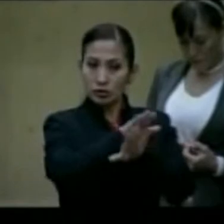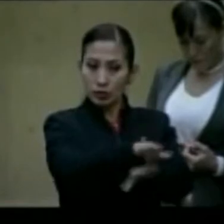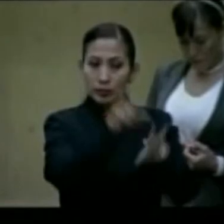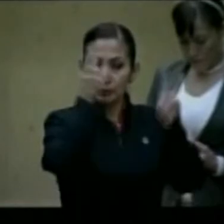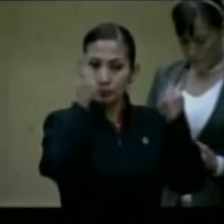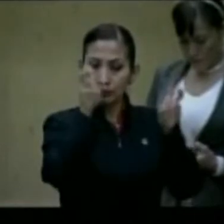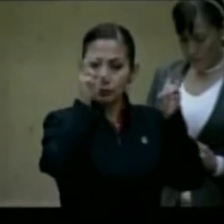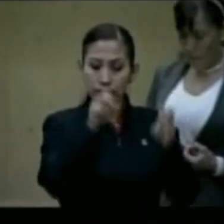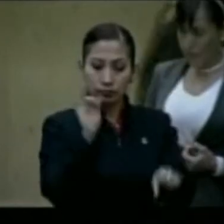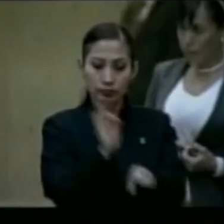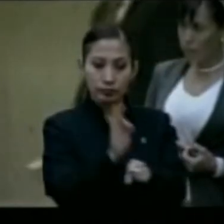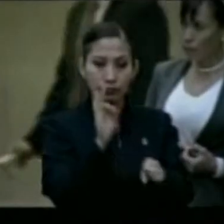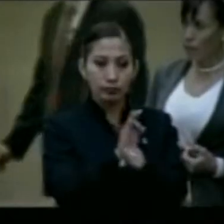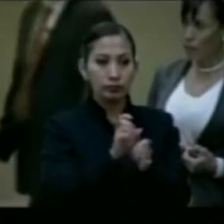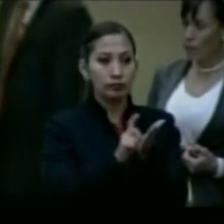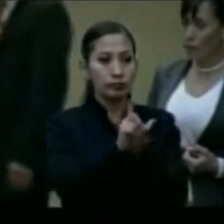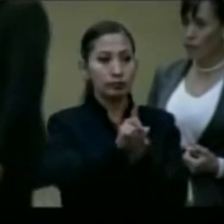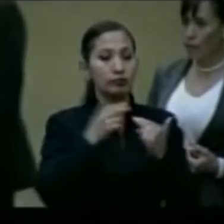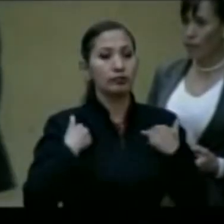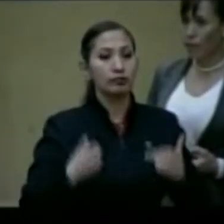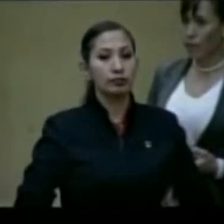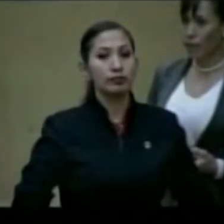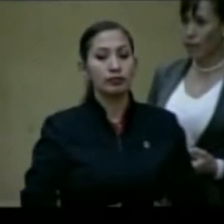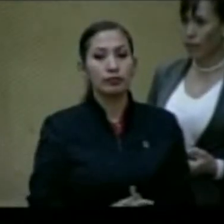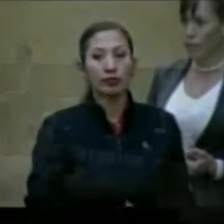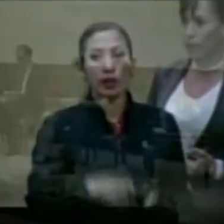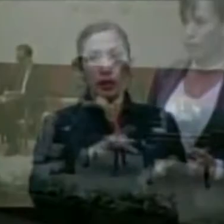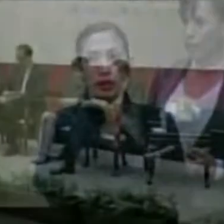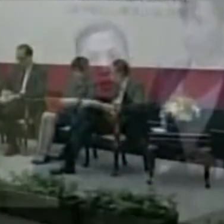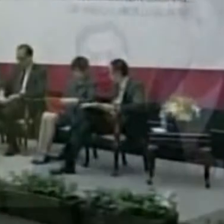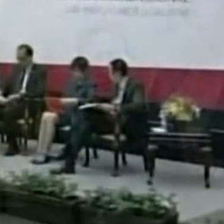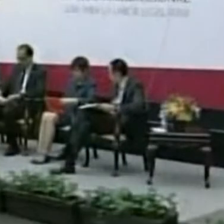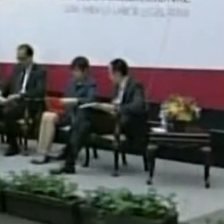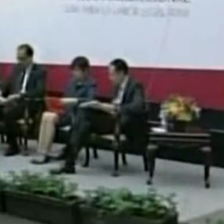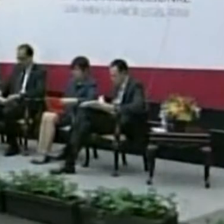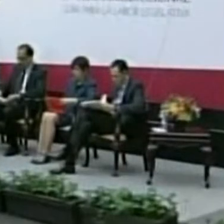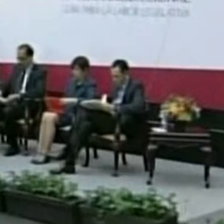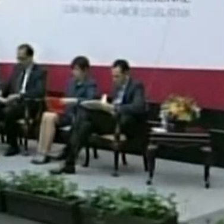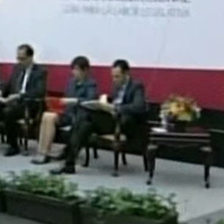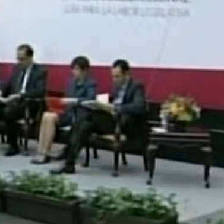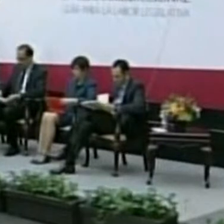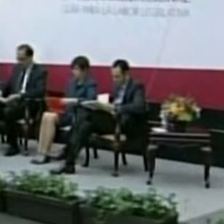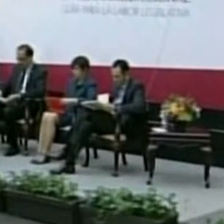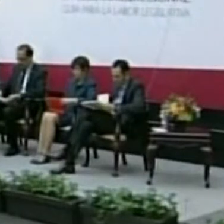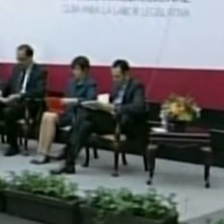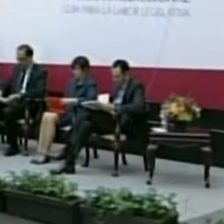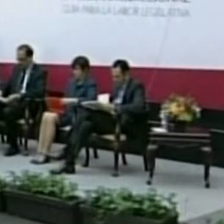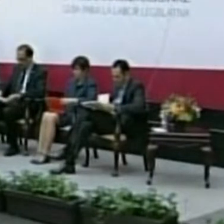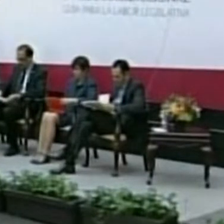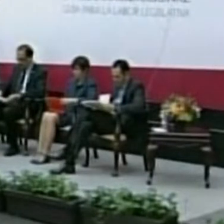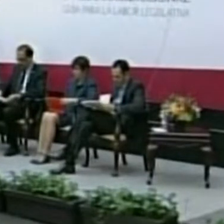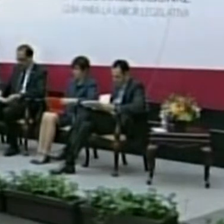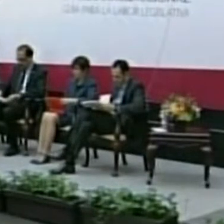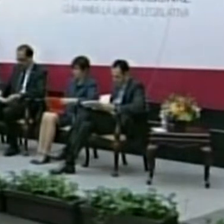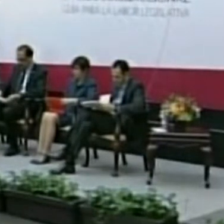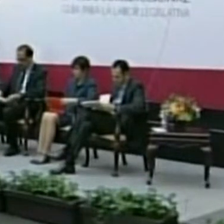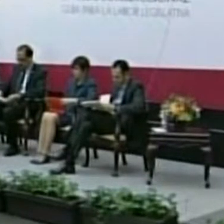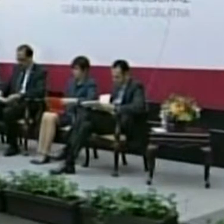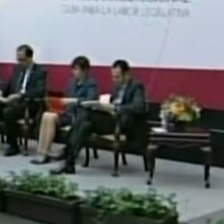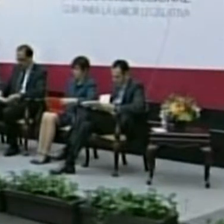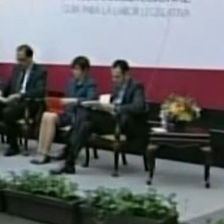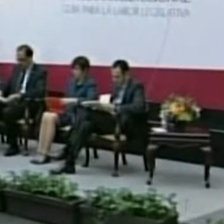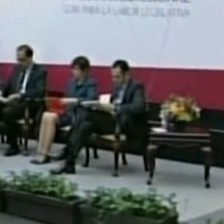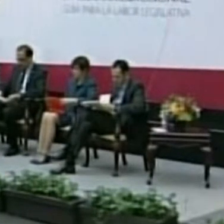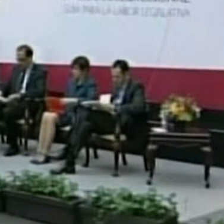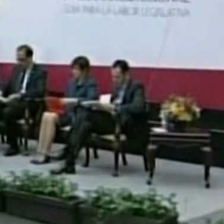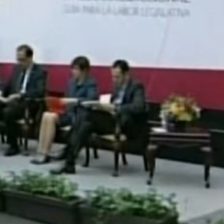con la protección de los derechos humanos. Gracias, senador. Estamos convencidos de los beneficios que con